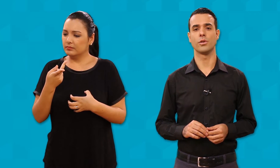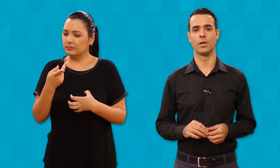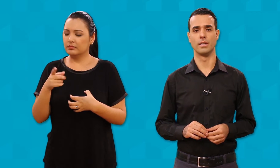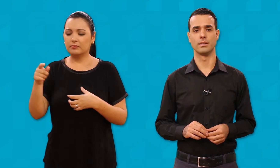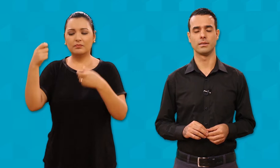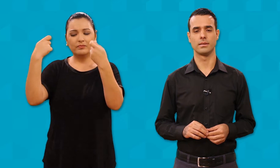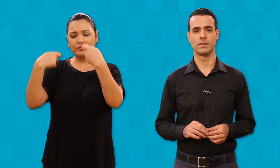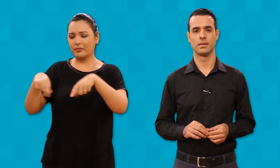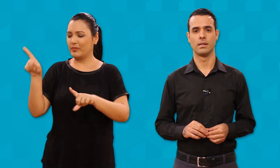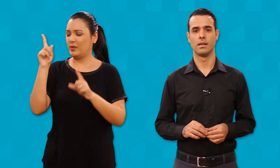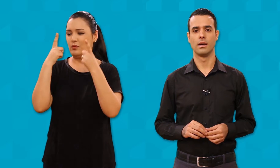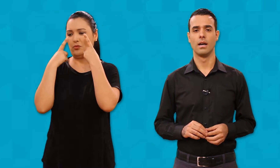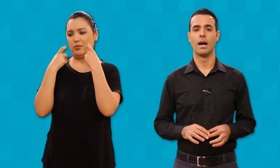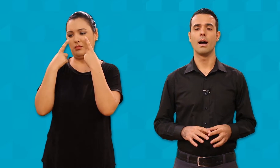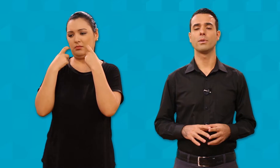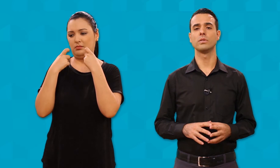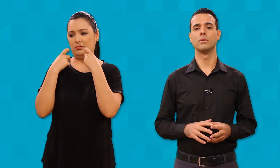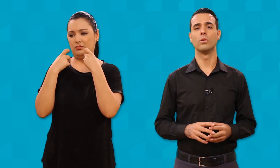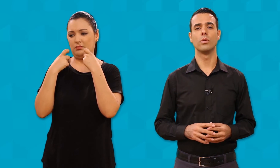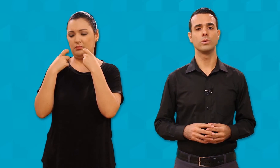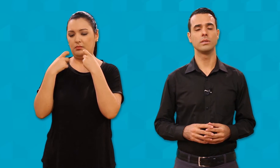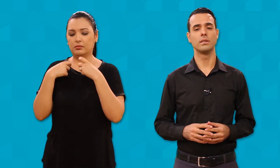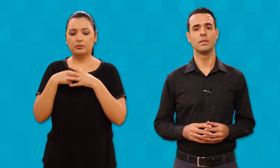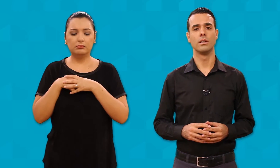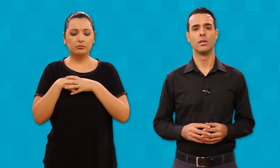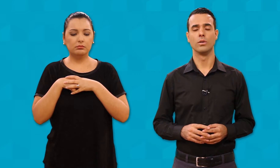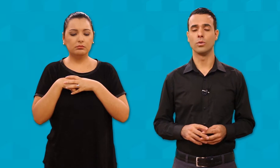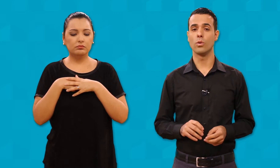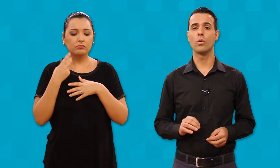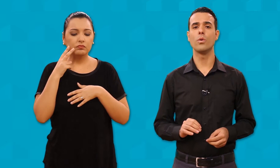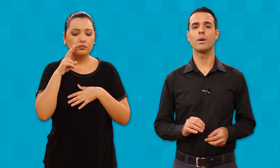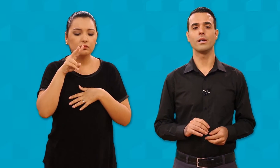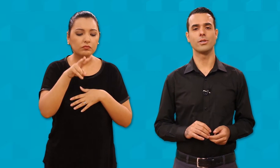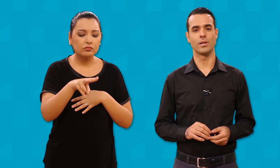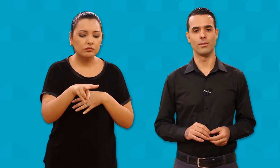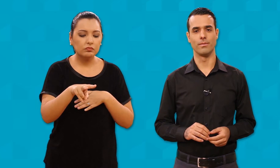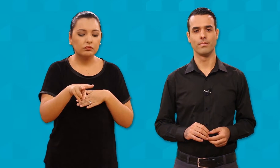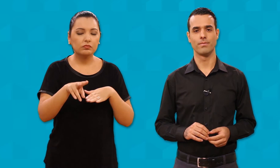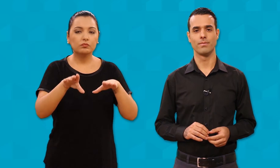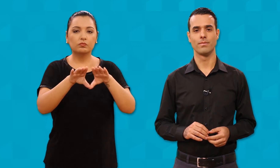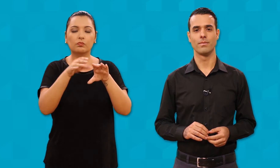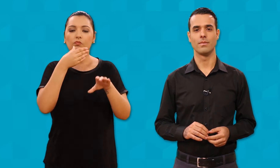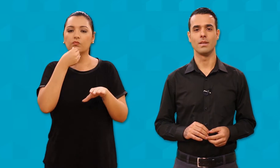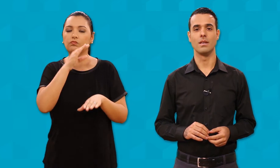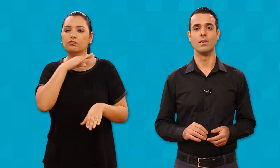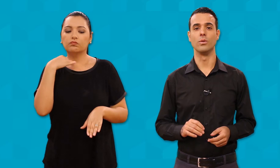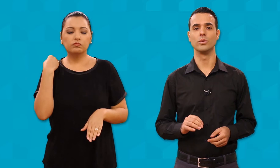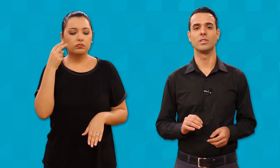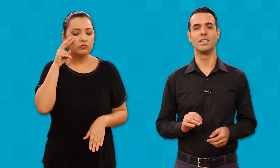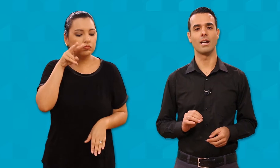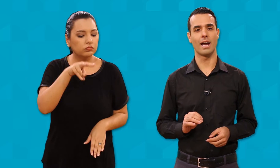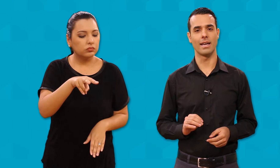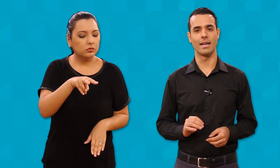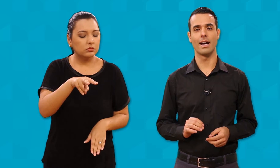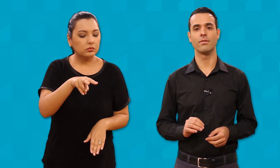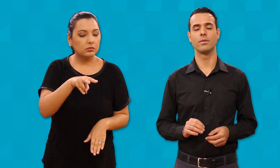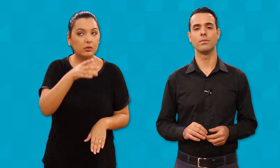chores. Aproximou-se, tocou o caixão e os que carregavam